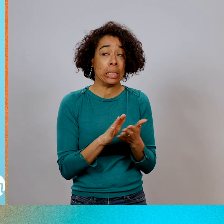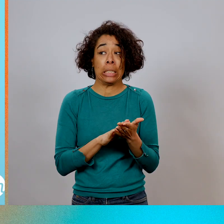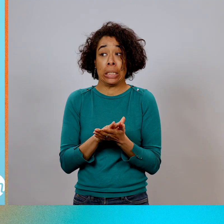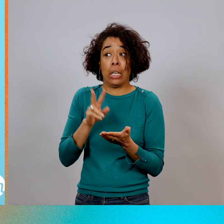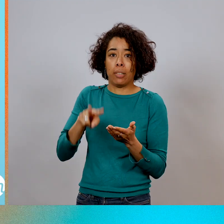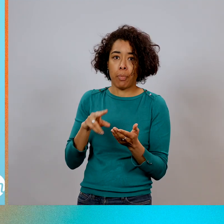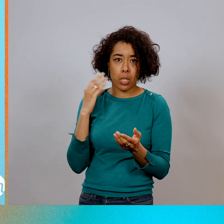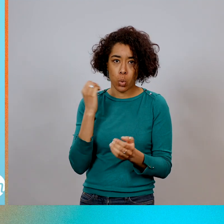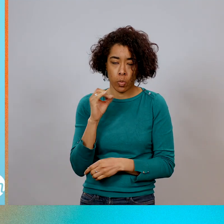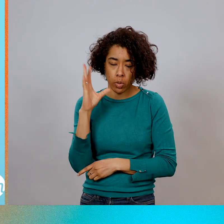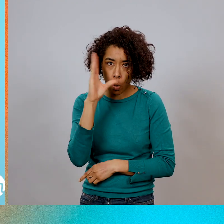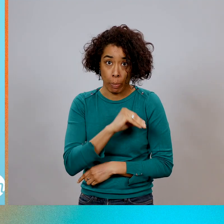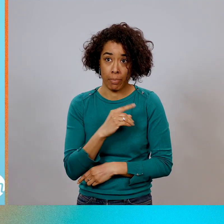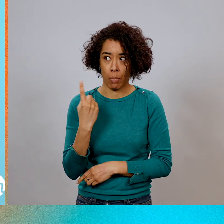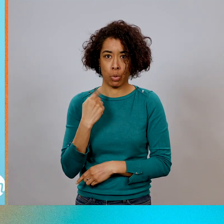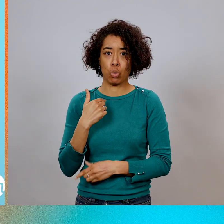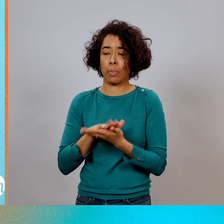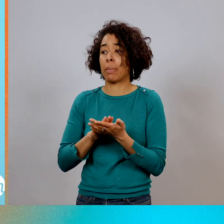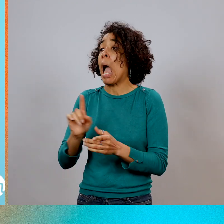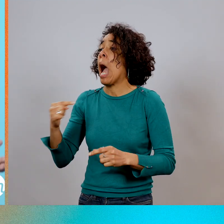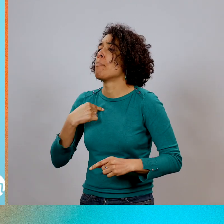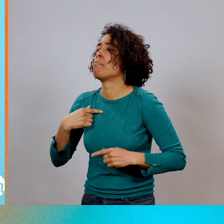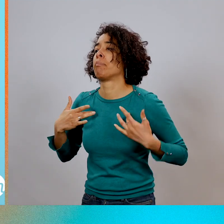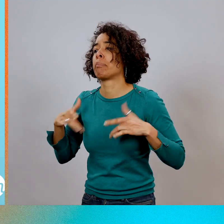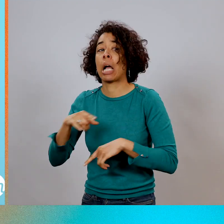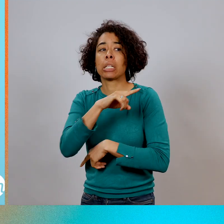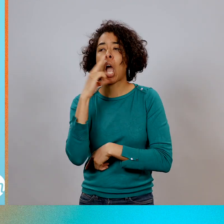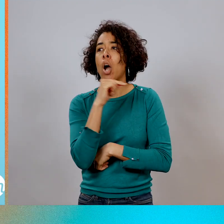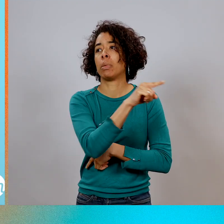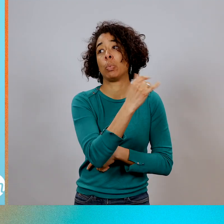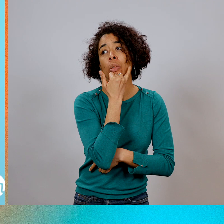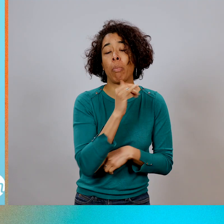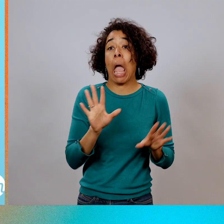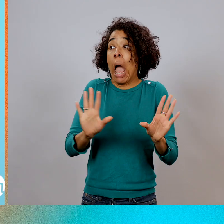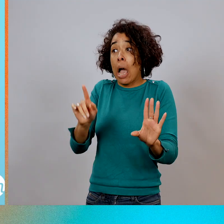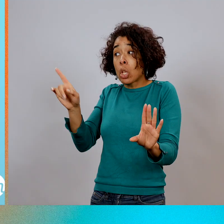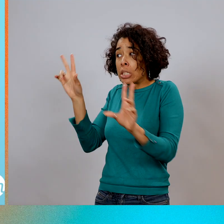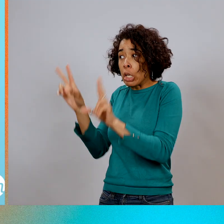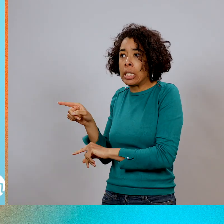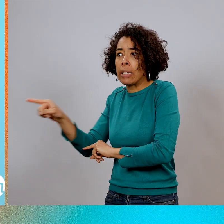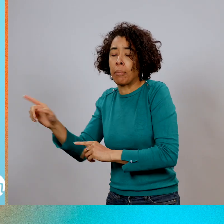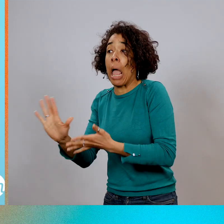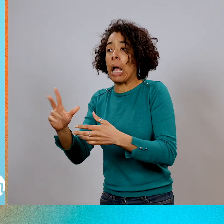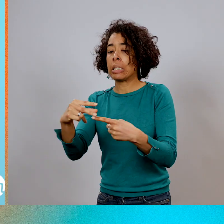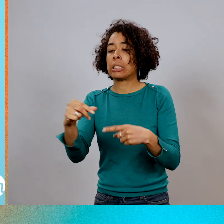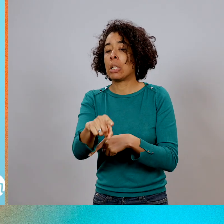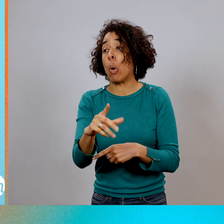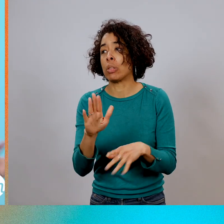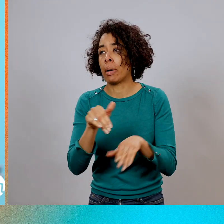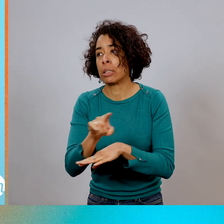ce qui était fou, c'est que j'avais toujours une excuse. « Ah, mais c'est le monsieur, il s'est trompé. Ah, c'est l'ordinateur. Ah, c'est le stylo qui ne marchait pas. » Bref, j'avais